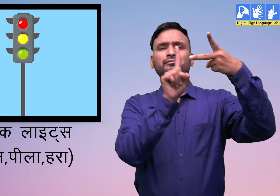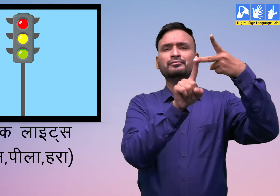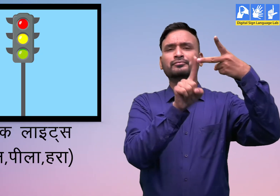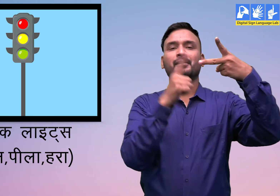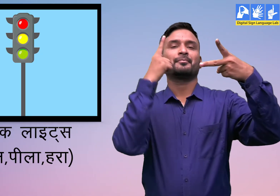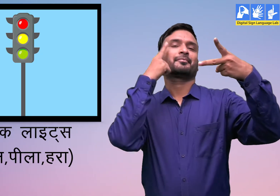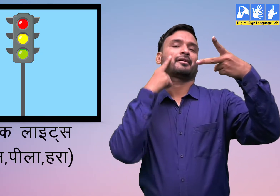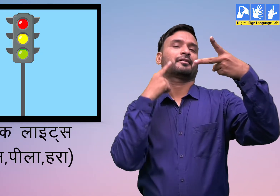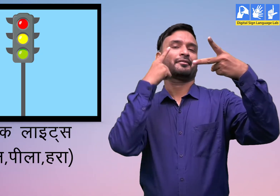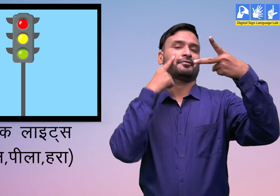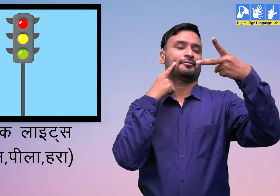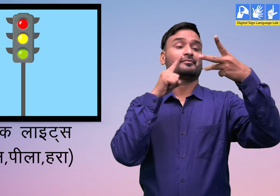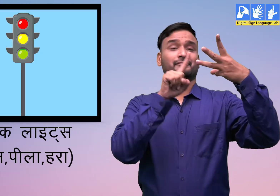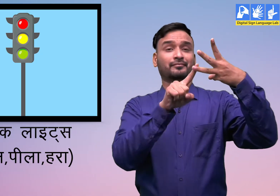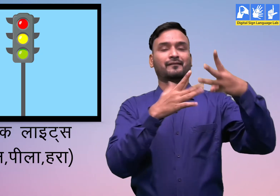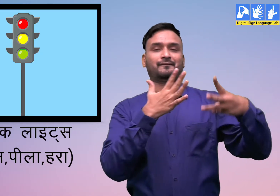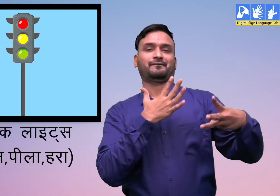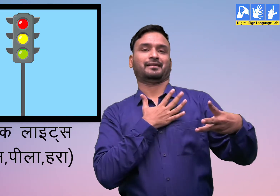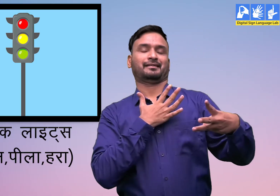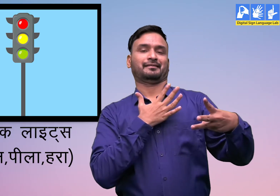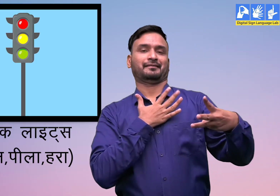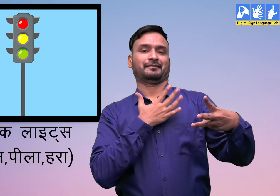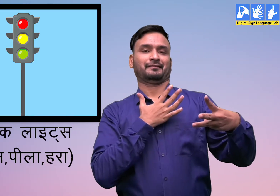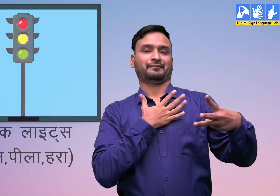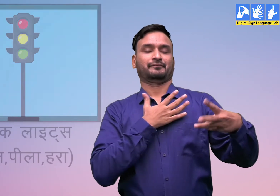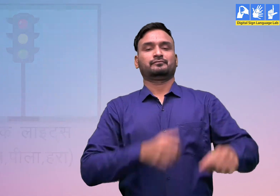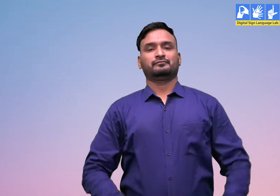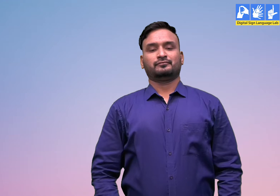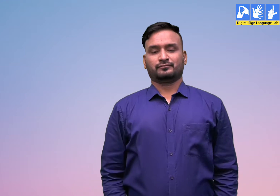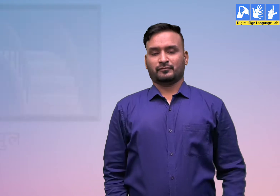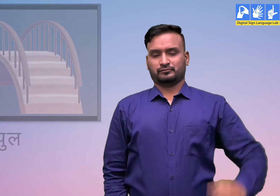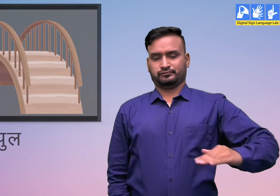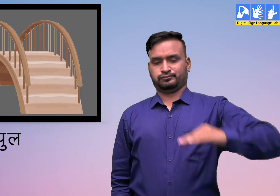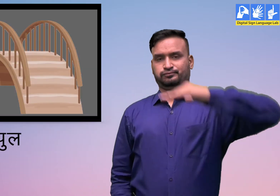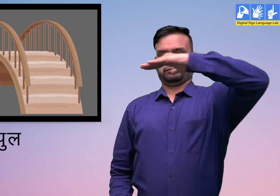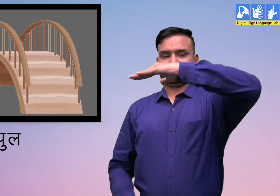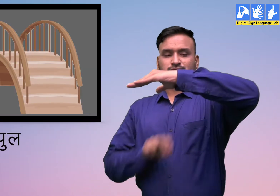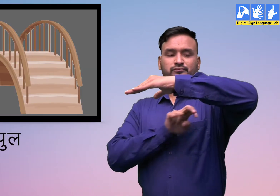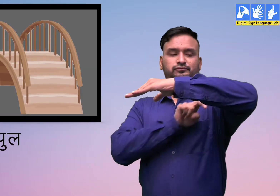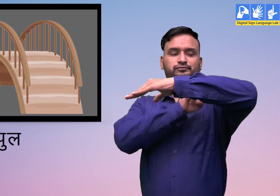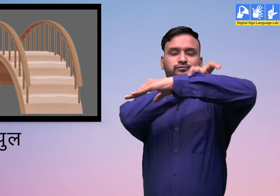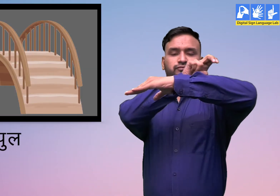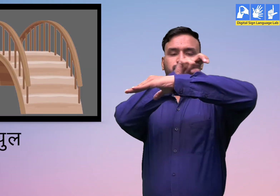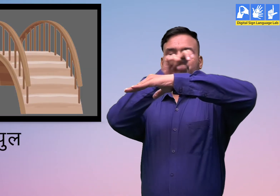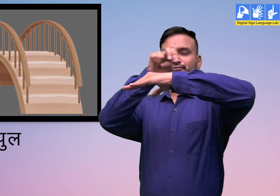लाल पीला हरा पुल